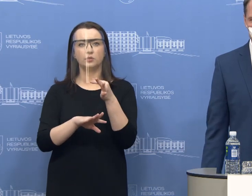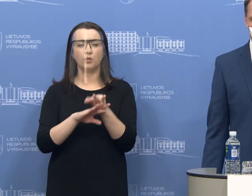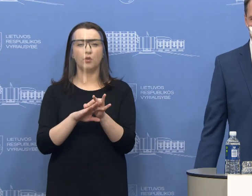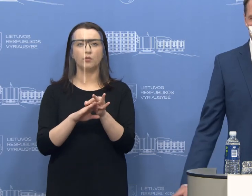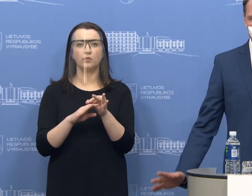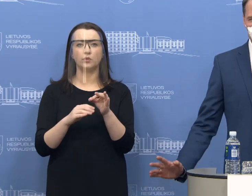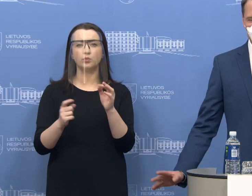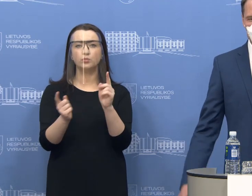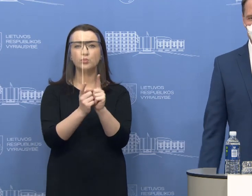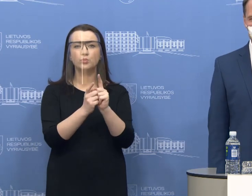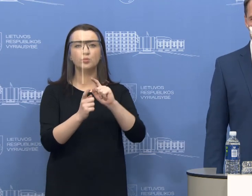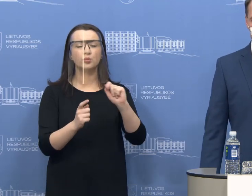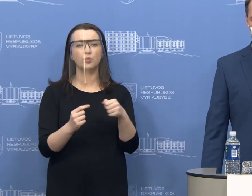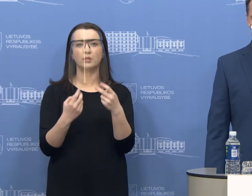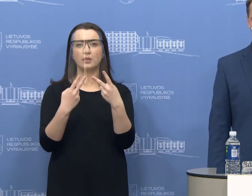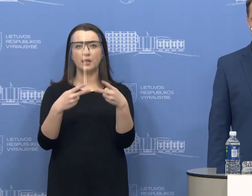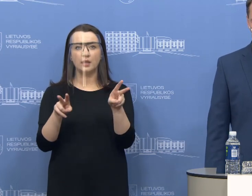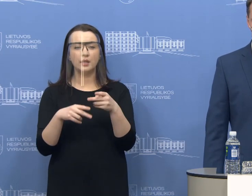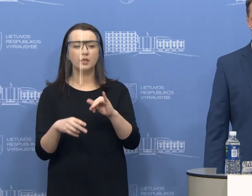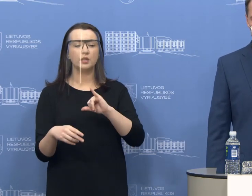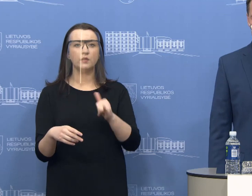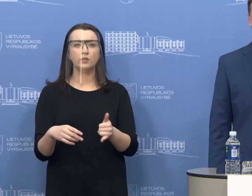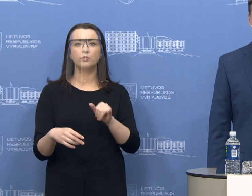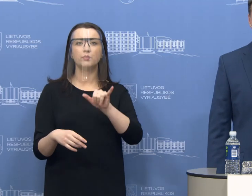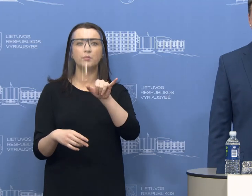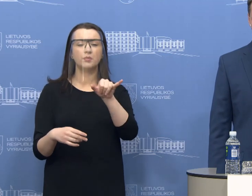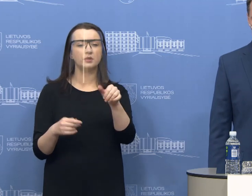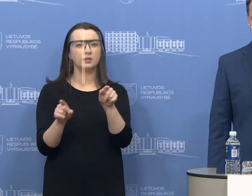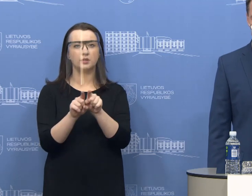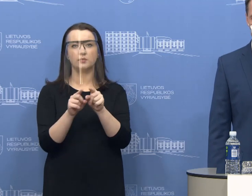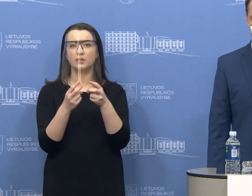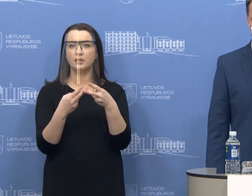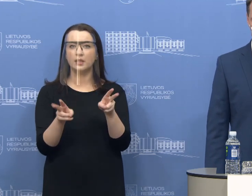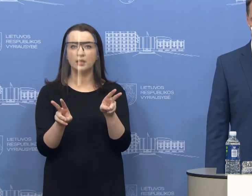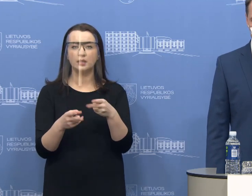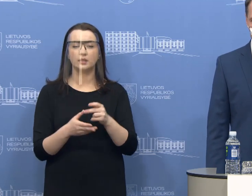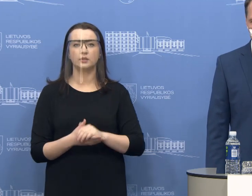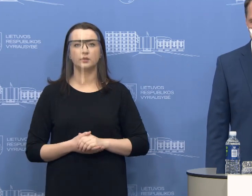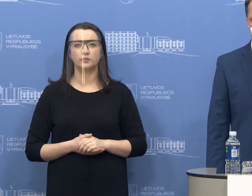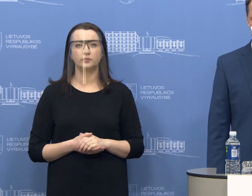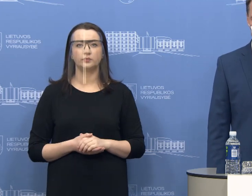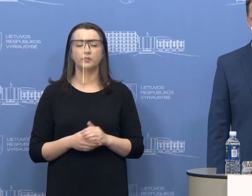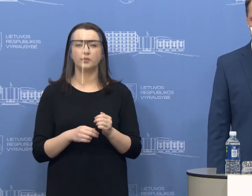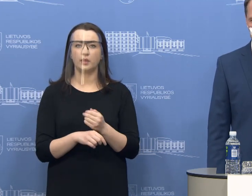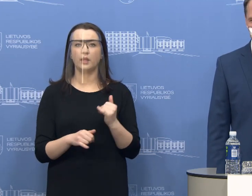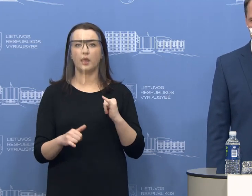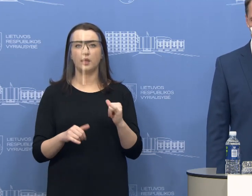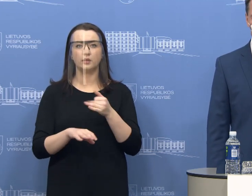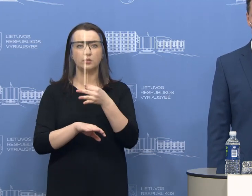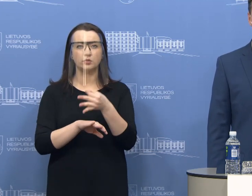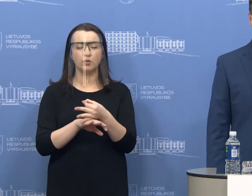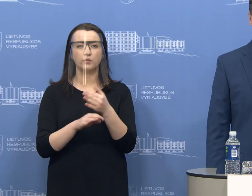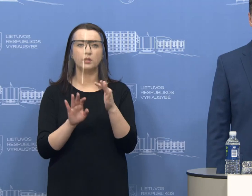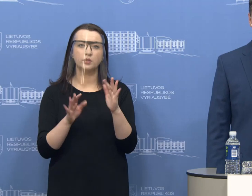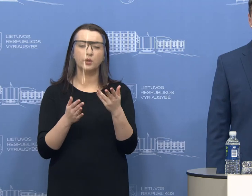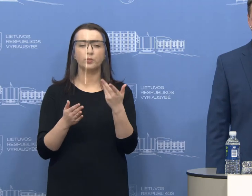nesibūriuoti, galbūt net ir nesisvečiuoti, jeigu to nereikalauja būtinybę. Elgtis labai atsakingi, nes kiekvienas